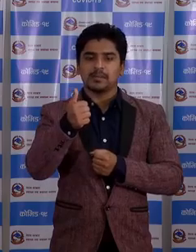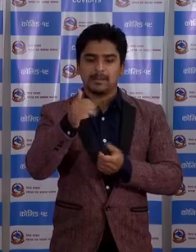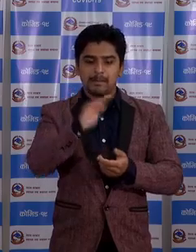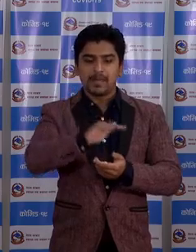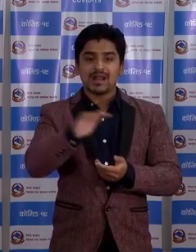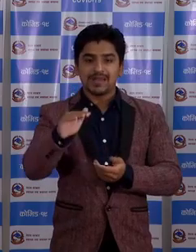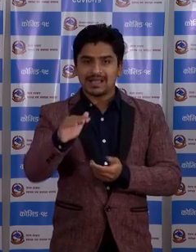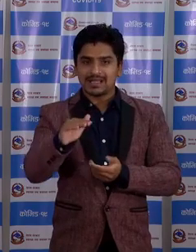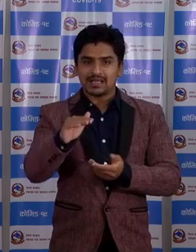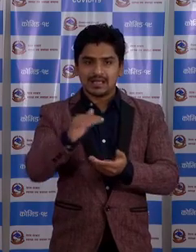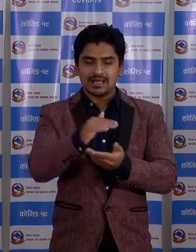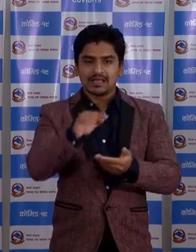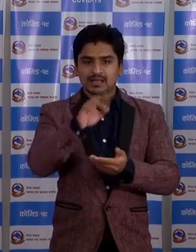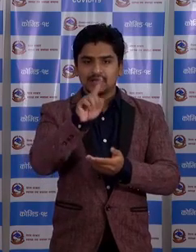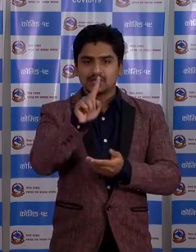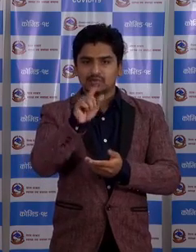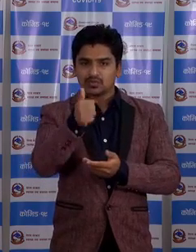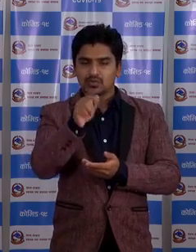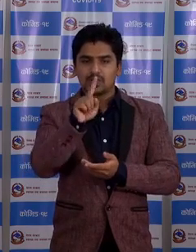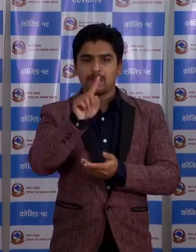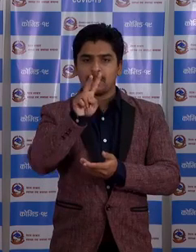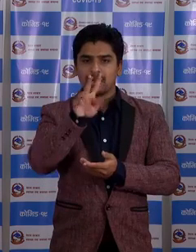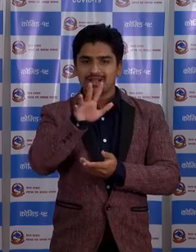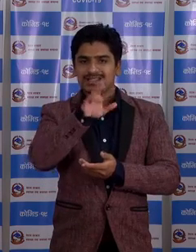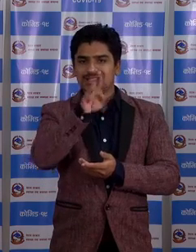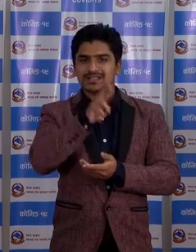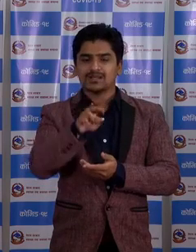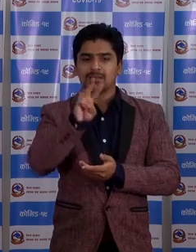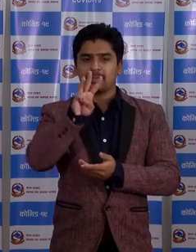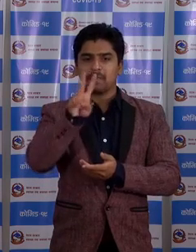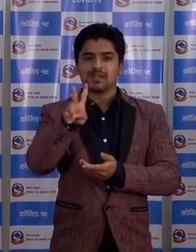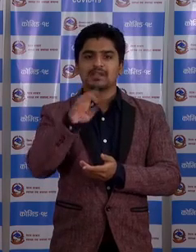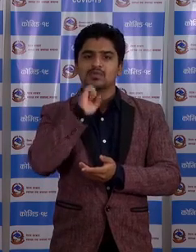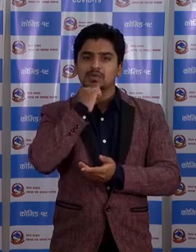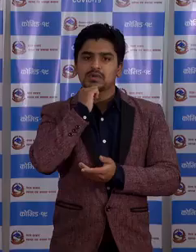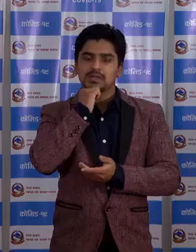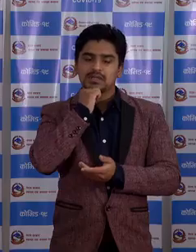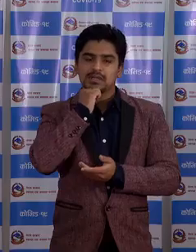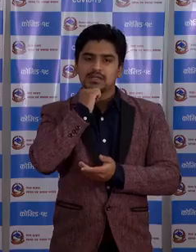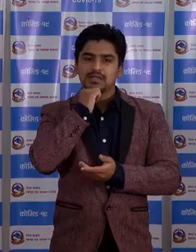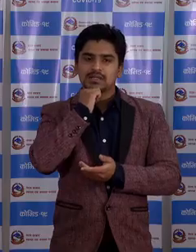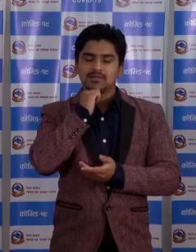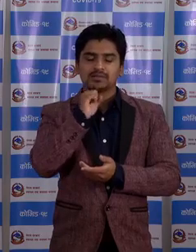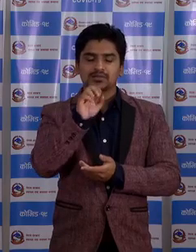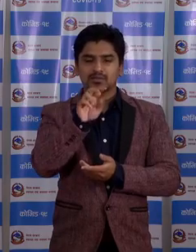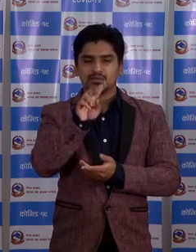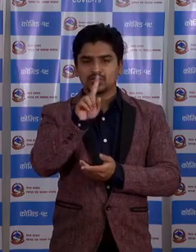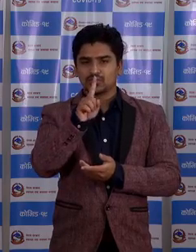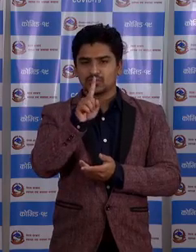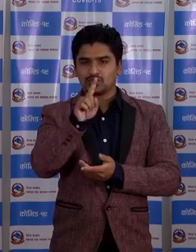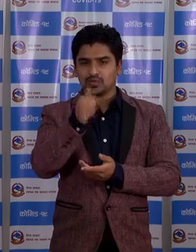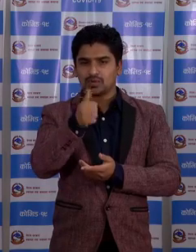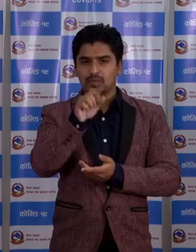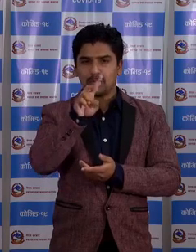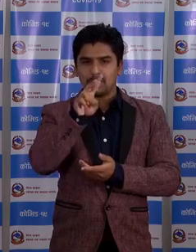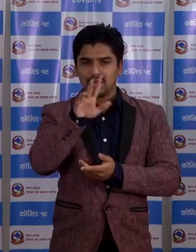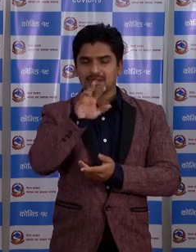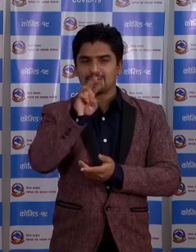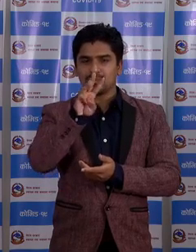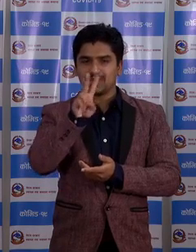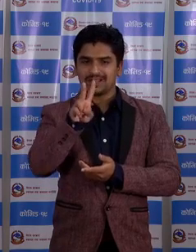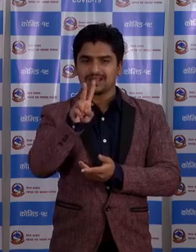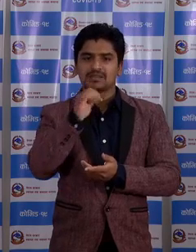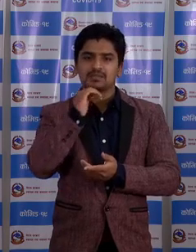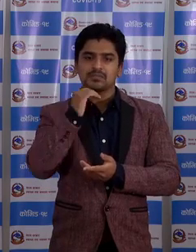बाल बालीका हरू रos 25 रो 22 वर्शय महिला